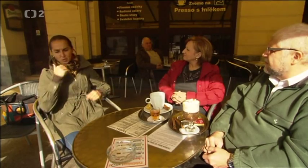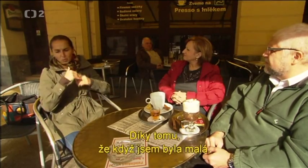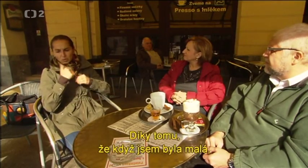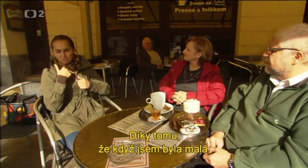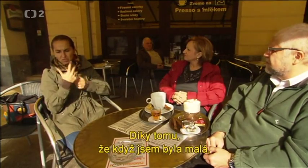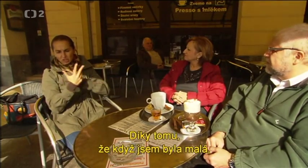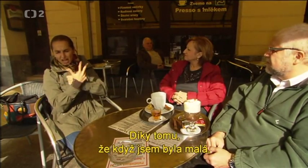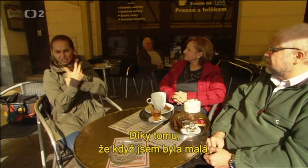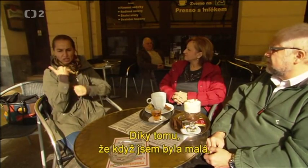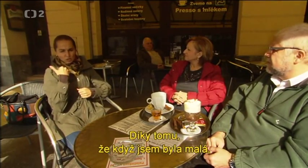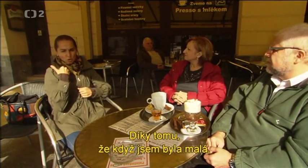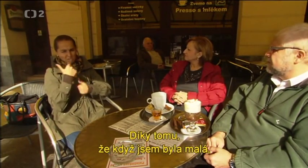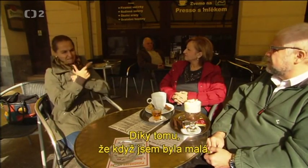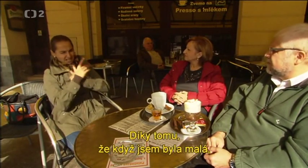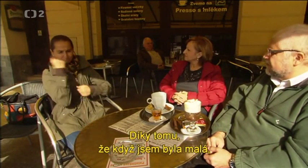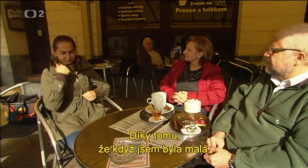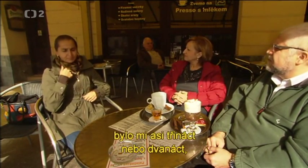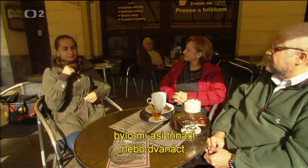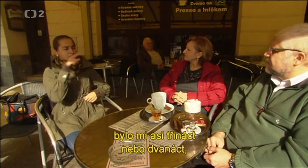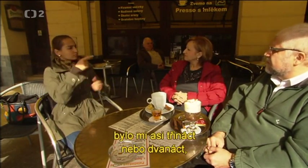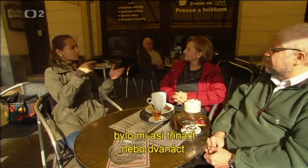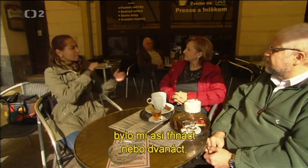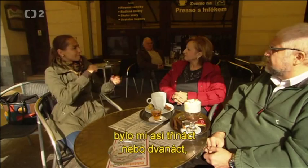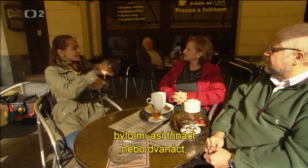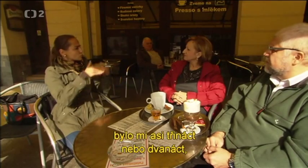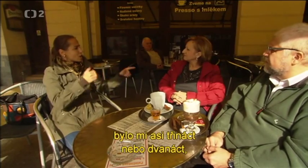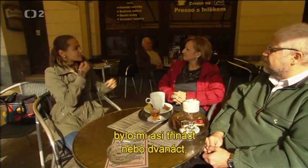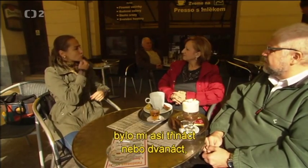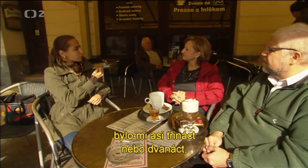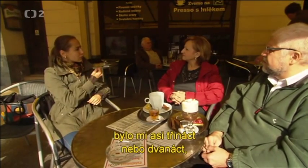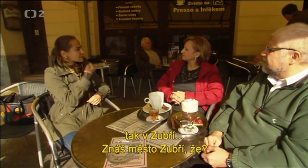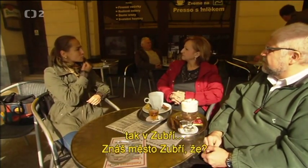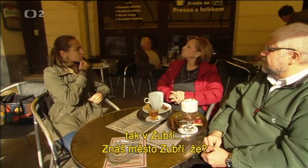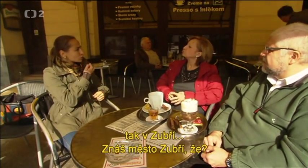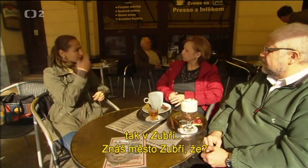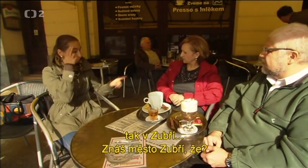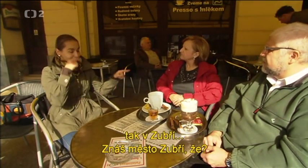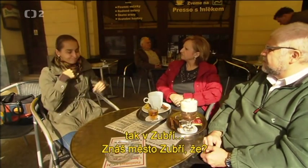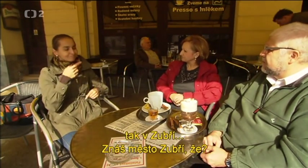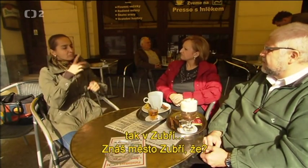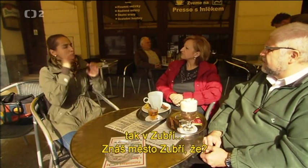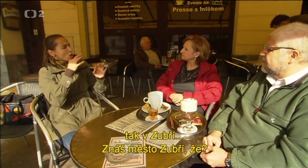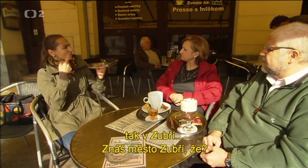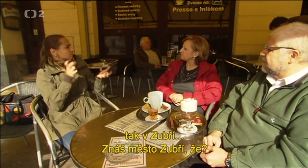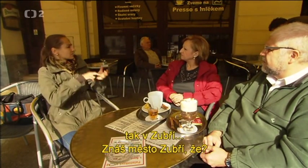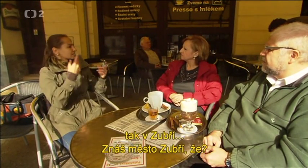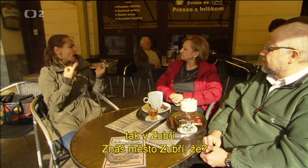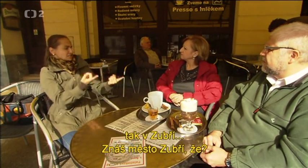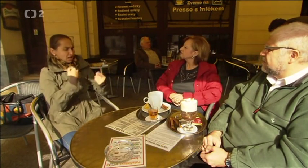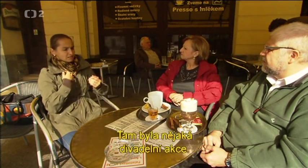Díky tomu, že když jsem byla malá, bylo mi asi třináct nebo dvanáct, tak v Zubří, znáš město Zubří, že jo? Tak